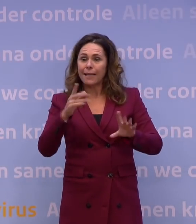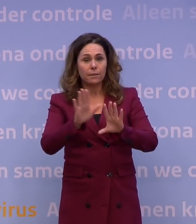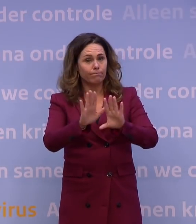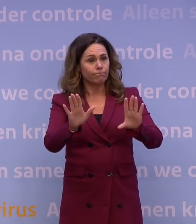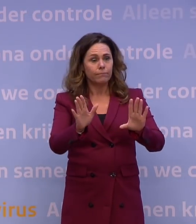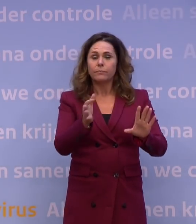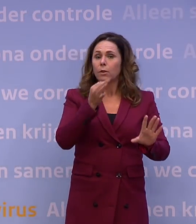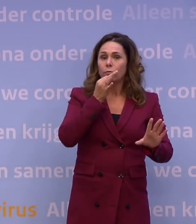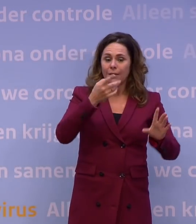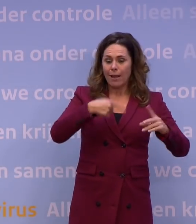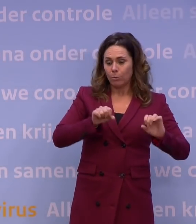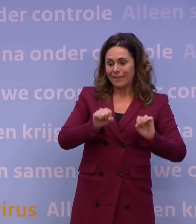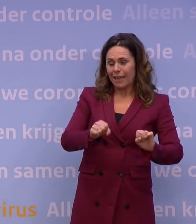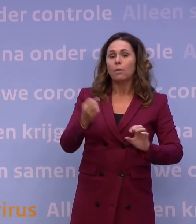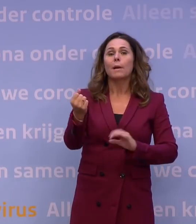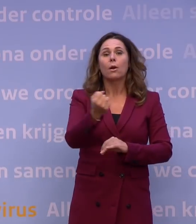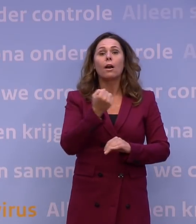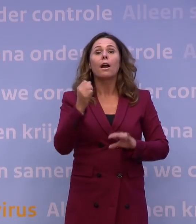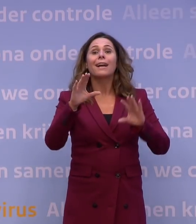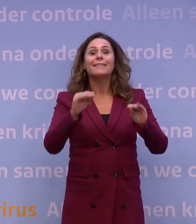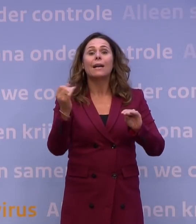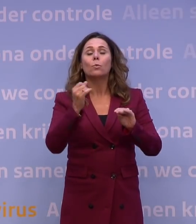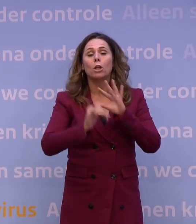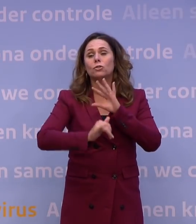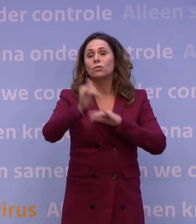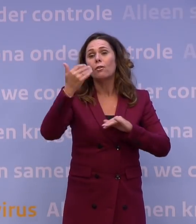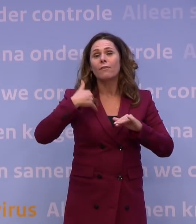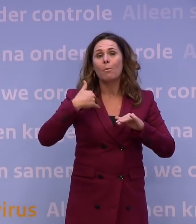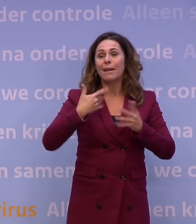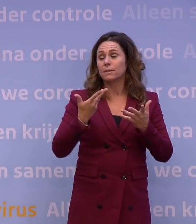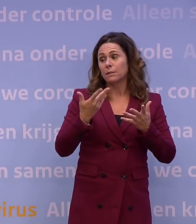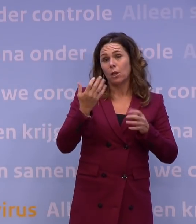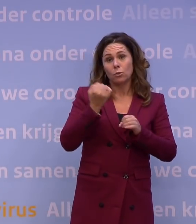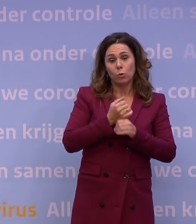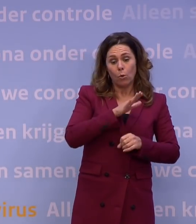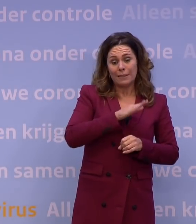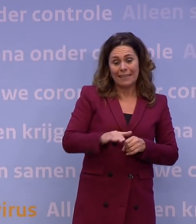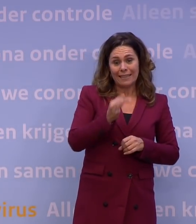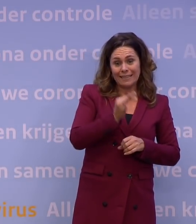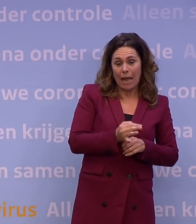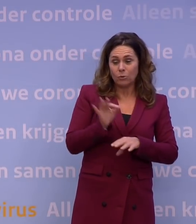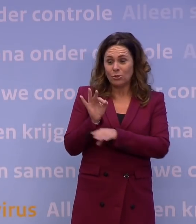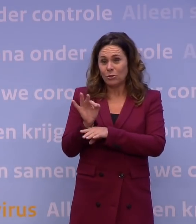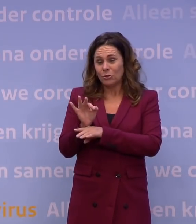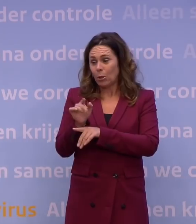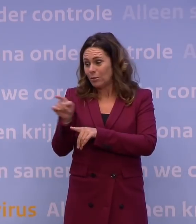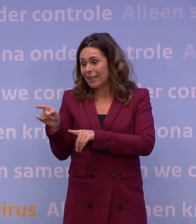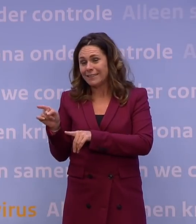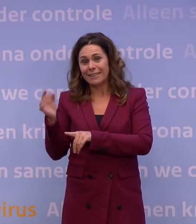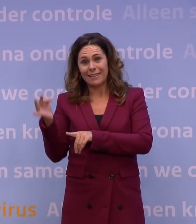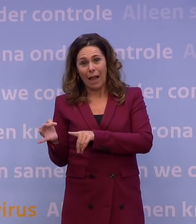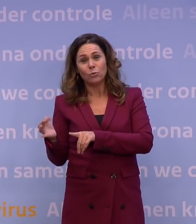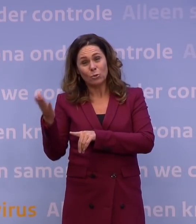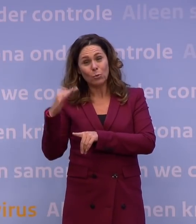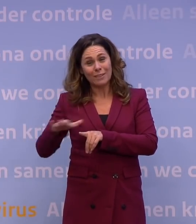zijn er eigenlijk ook tegen, maar we doen het omdat te veel mensen nu hun kinderen thuishouden en te veel leraren thuisbleven. Dat was de situatie half maart. Ja,